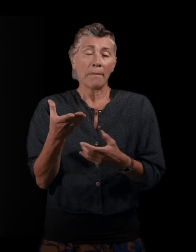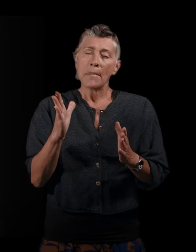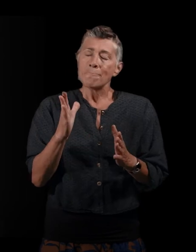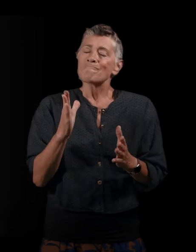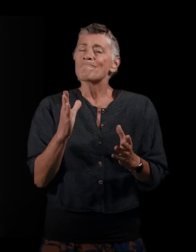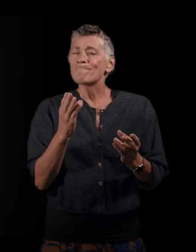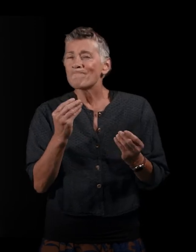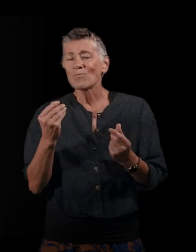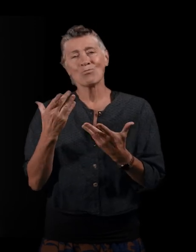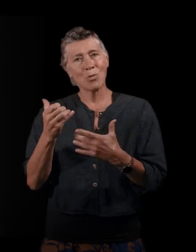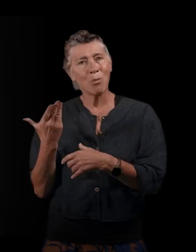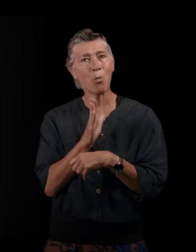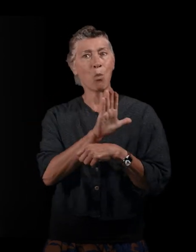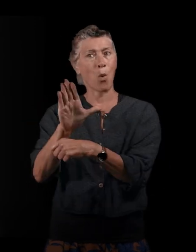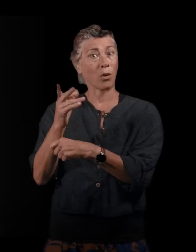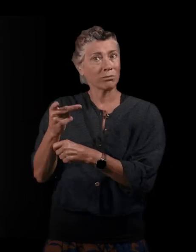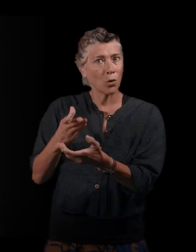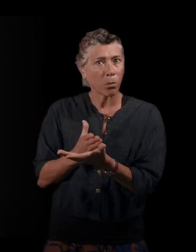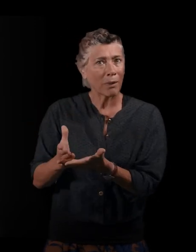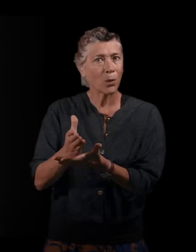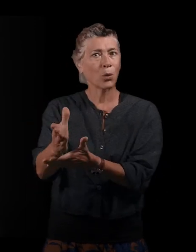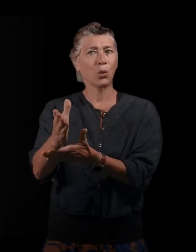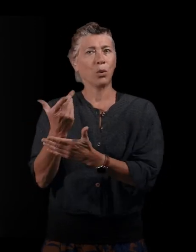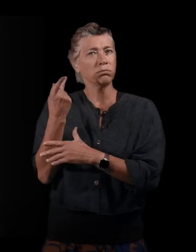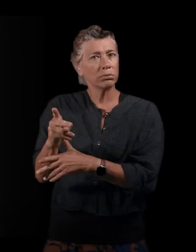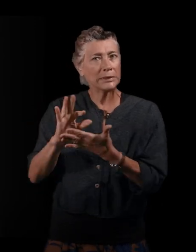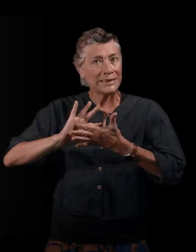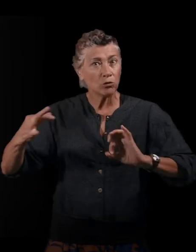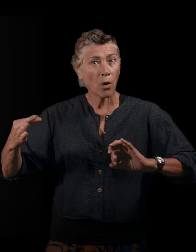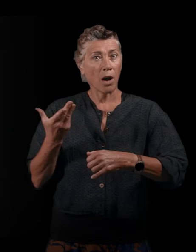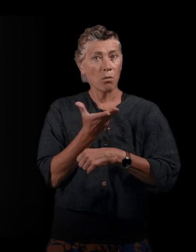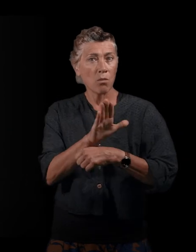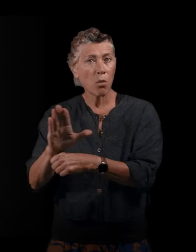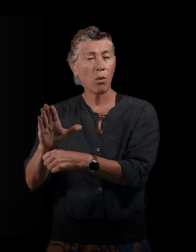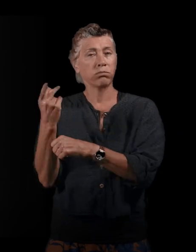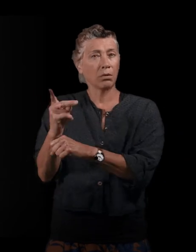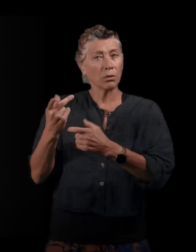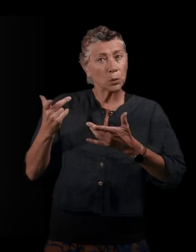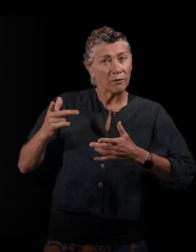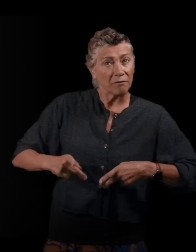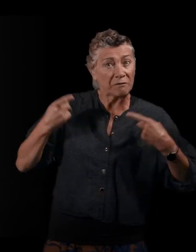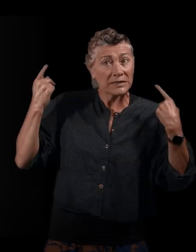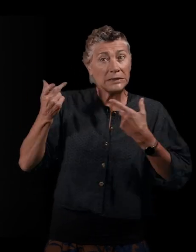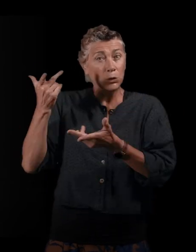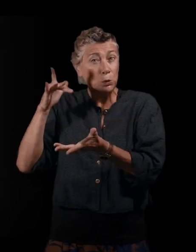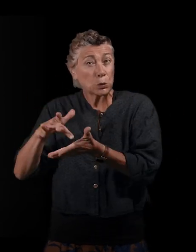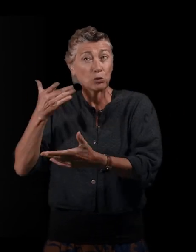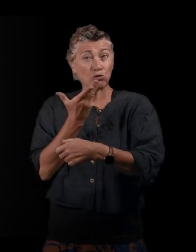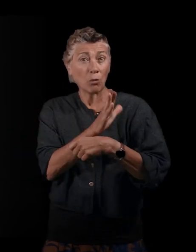de visibiliser leur parcours, de visibiliser leur histoire, de visibiliser leur vécu, leur expérience, c'était aussi une façon de